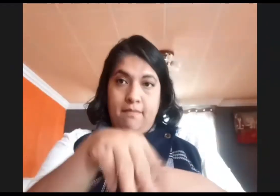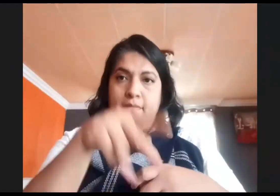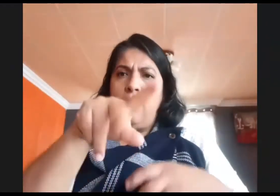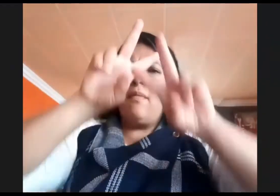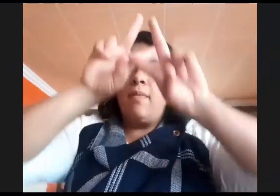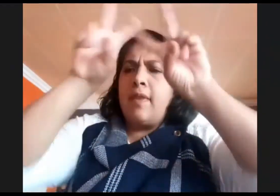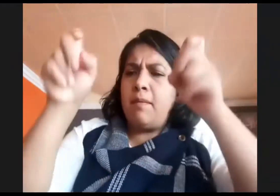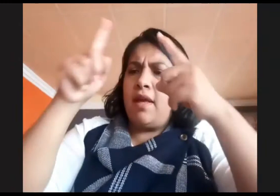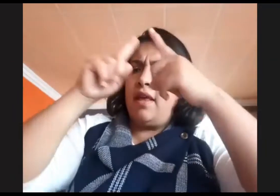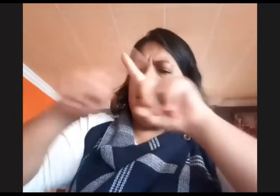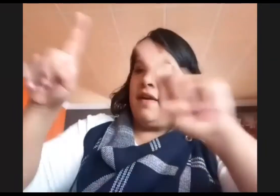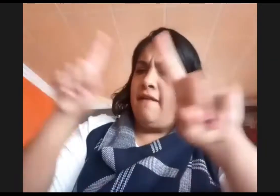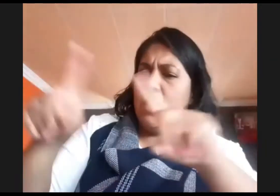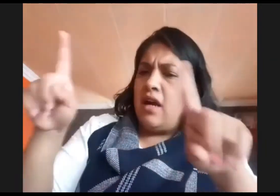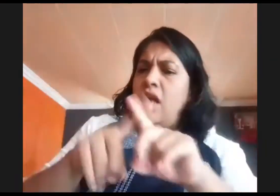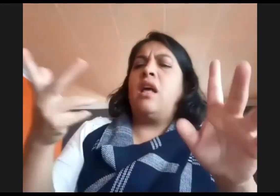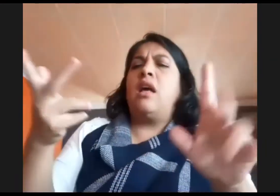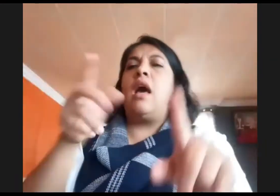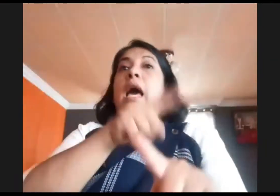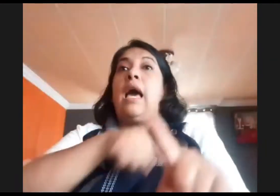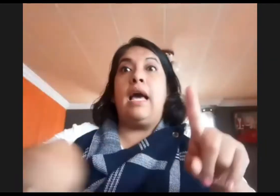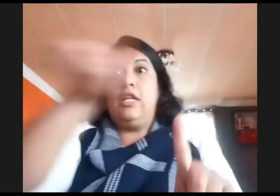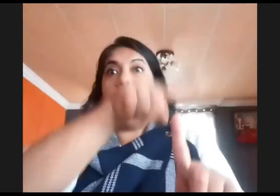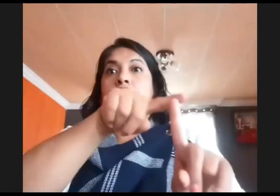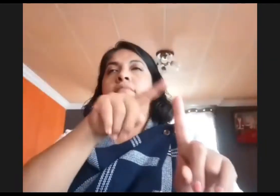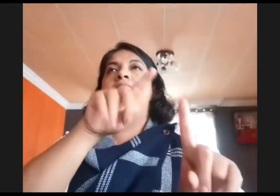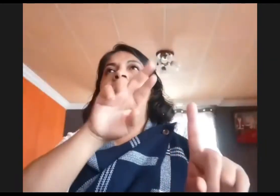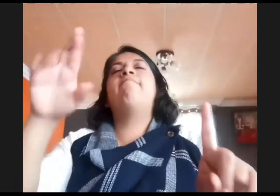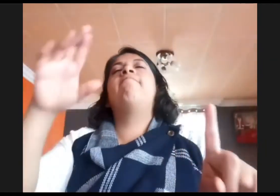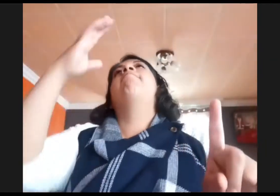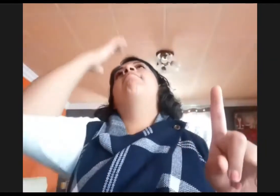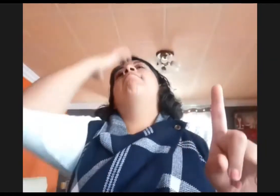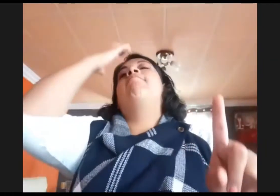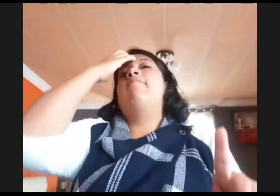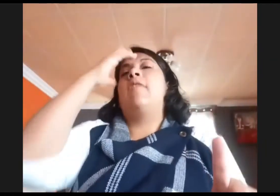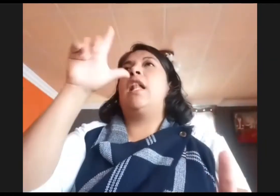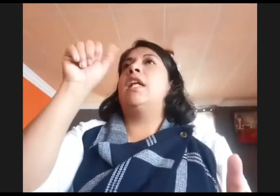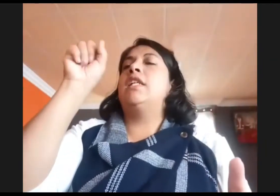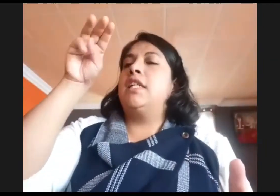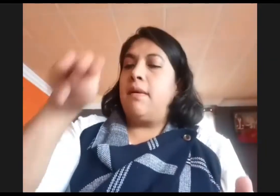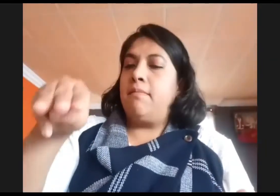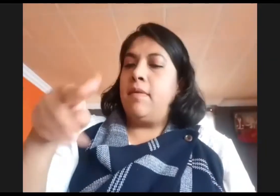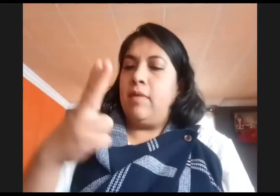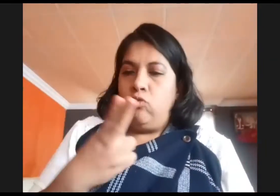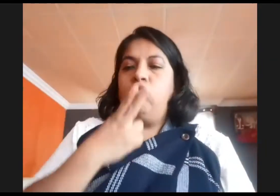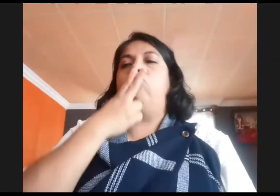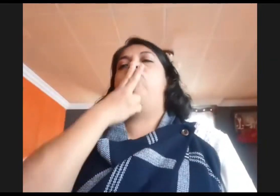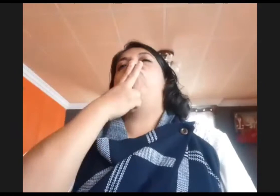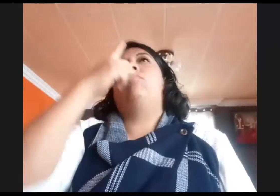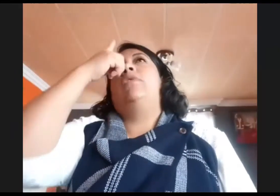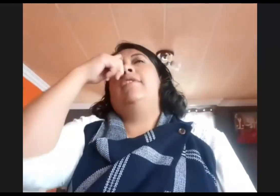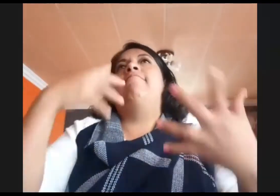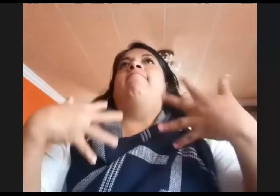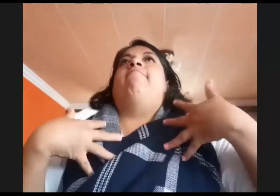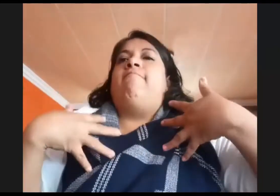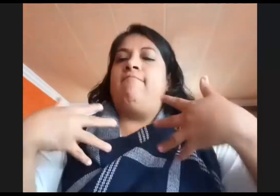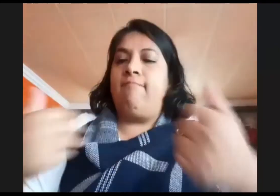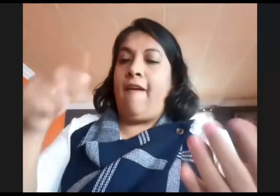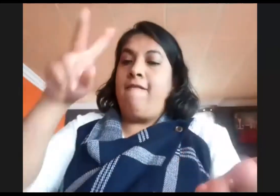configuraciones y tener una comunicación efectiva hacia las personas sordas. Esto implica el uso de la